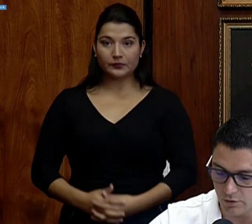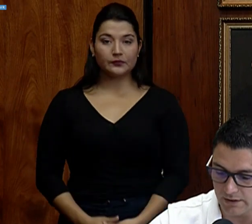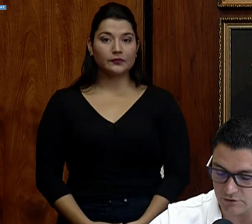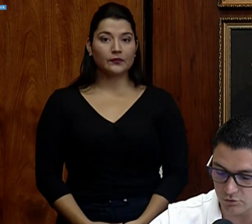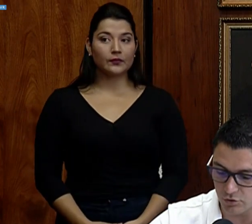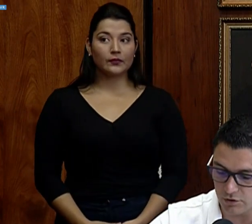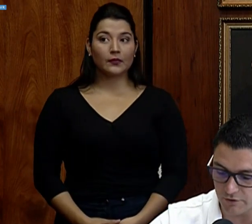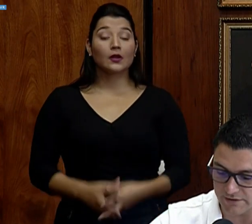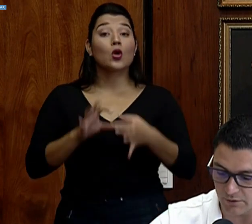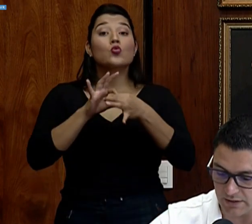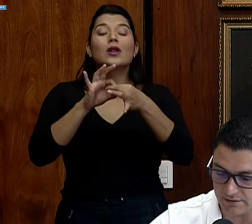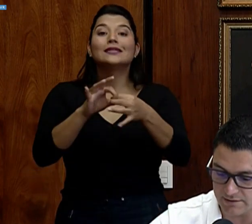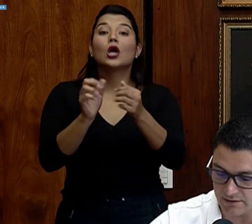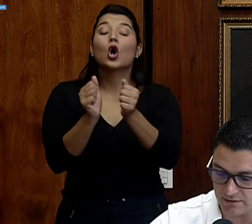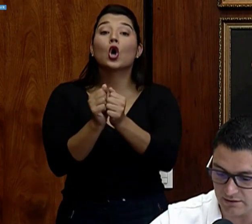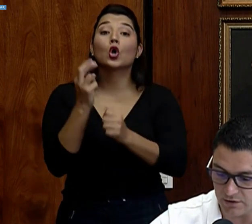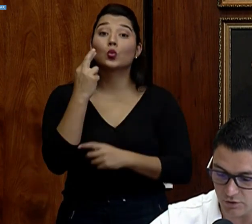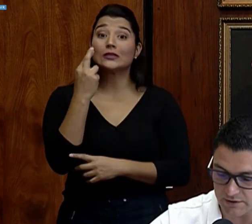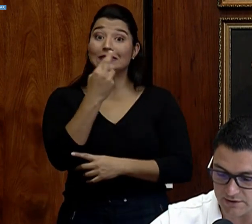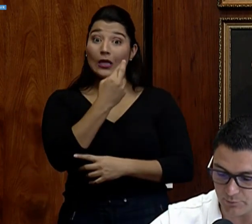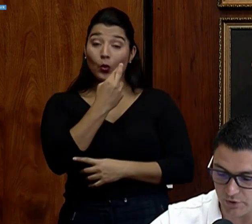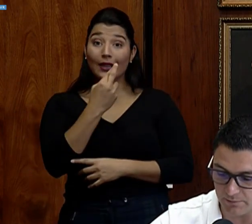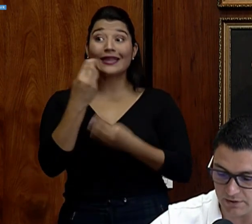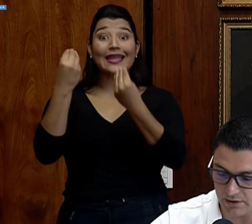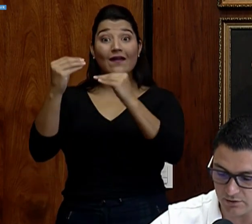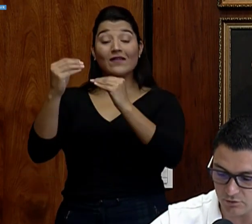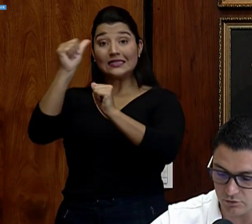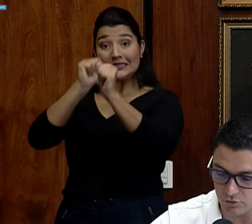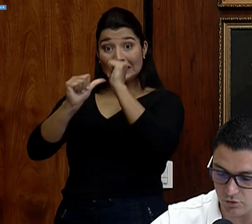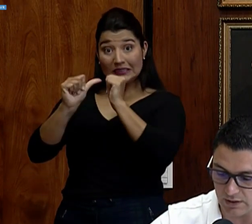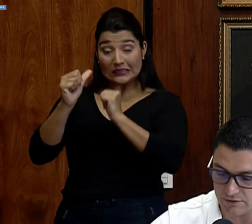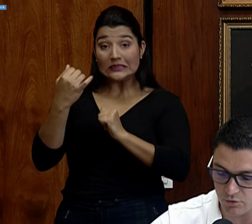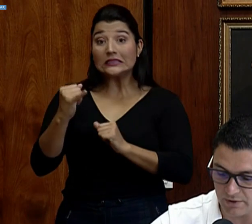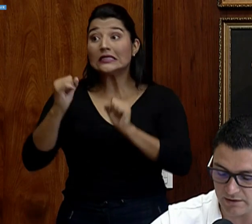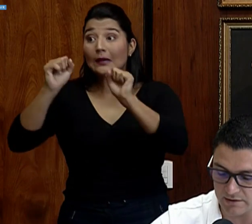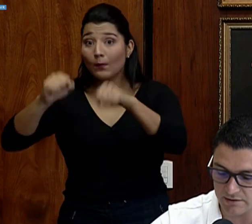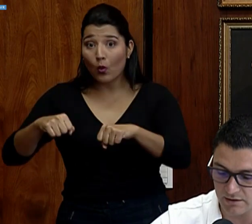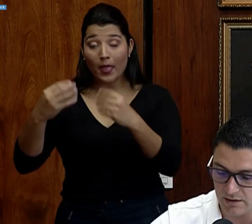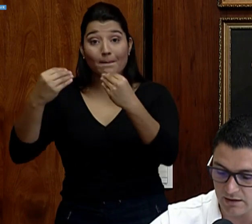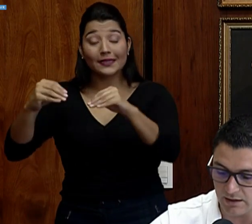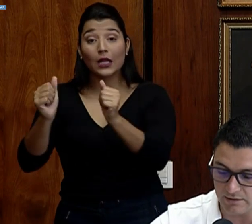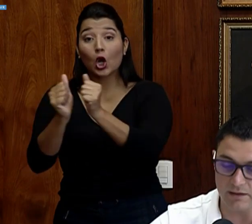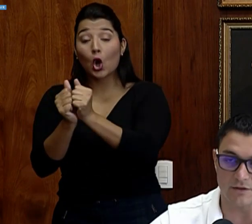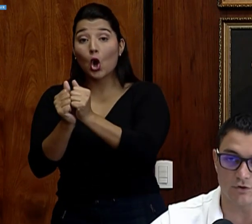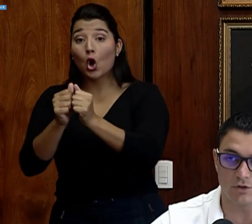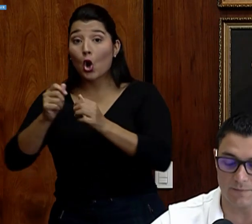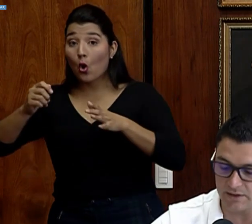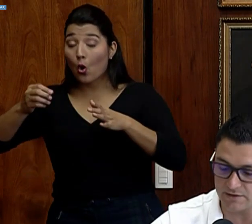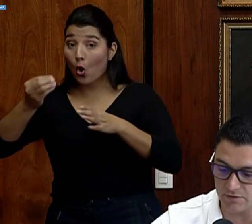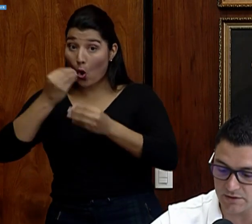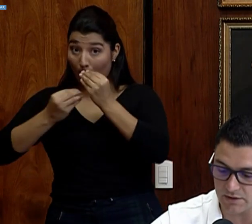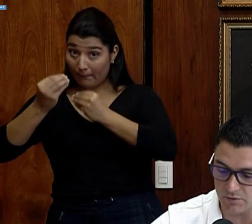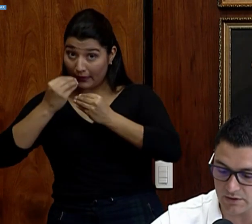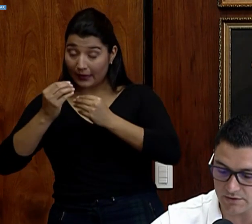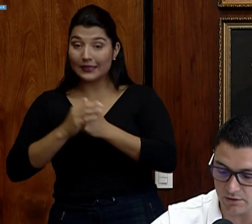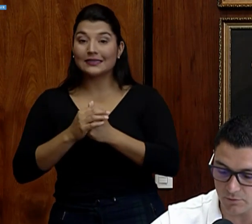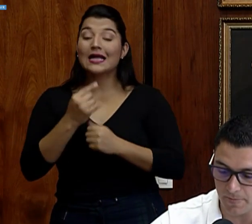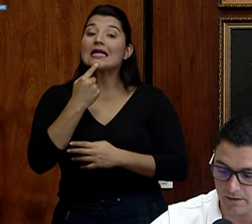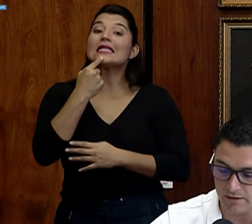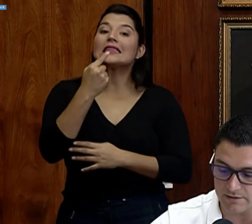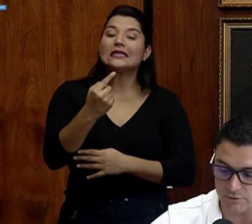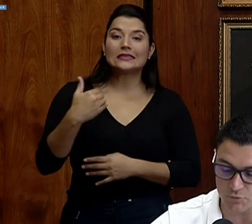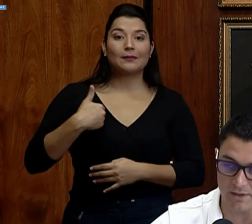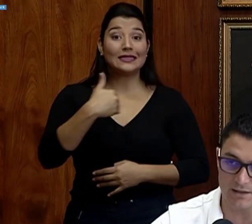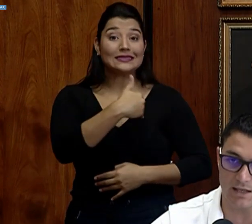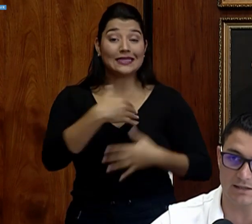Lo del asunto de los restaurantes que tienen licores que se pueden vender junto a las comidas, la indicación del Ministerio de Salud ha sido